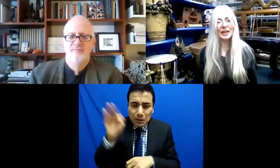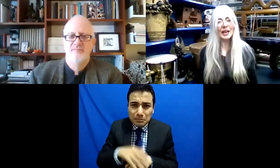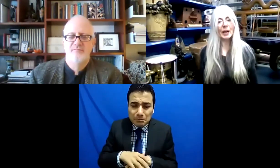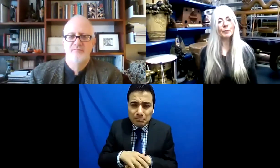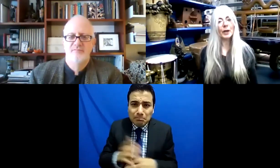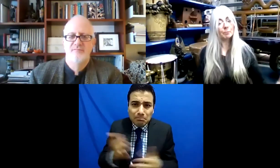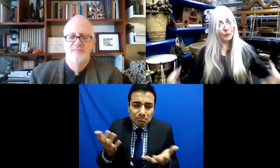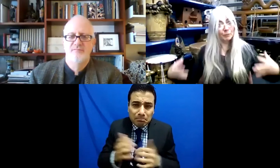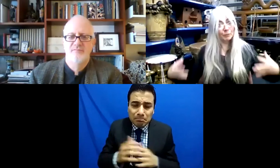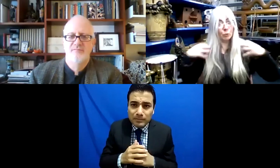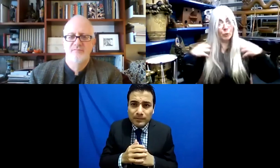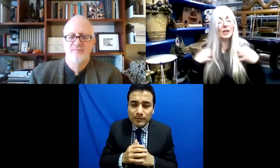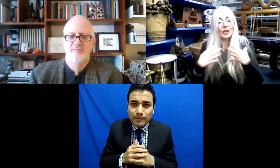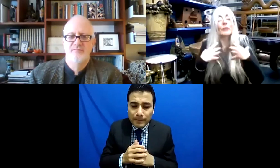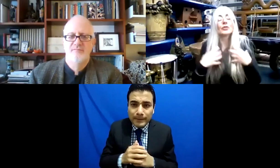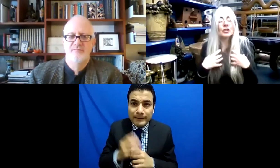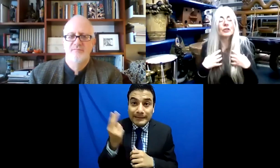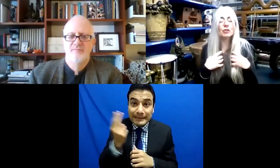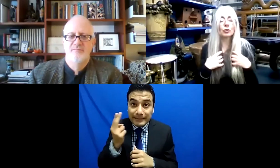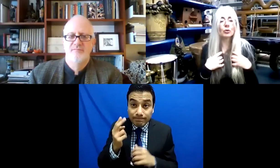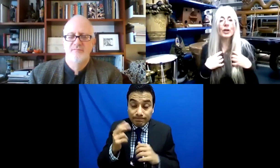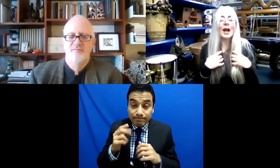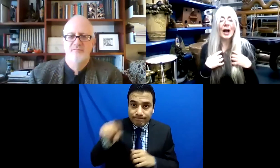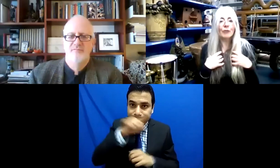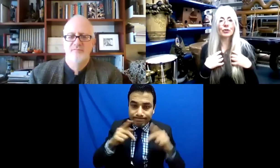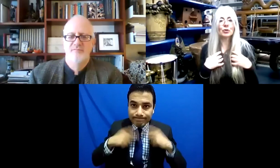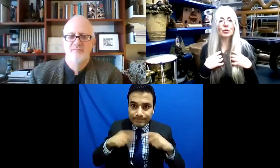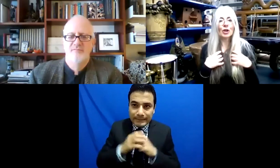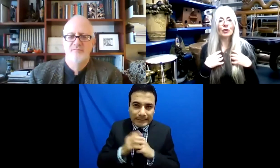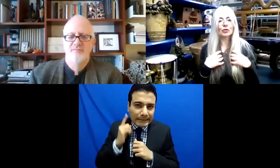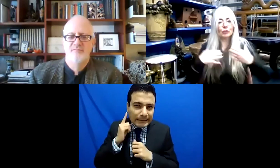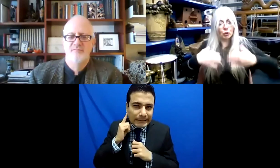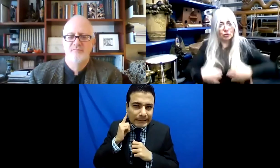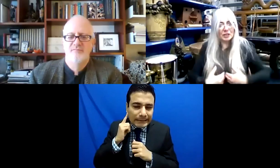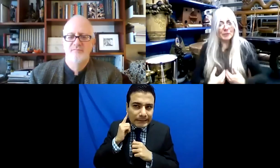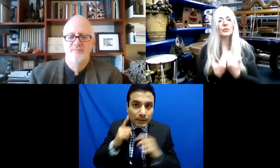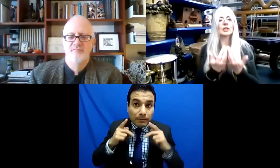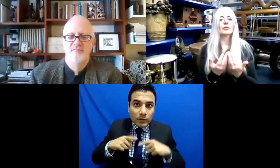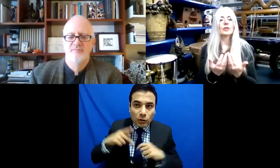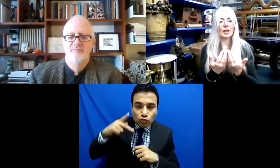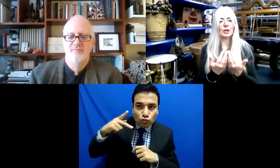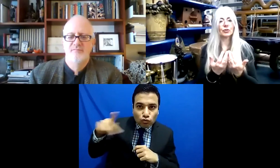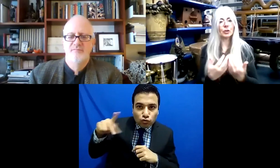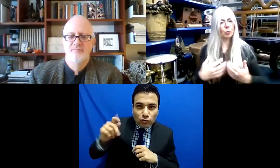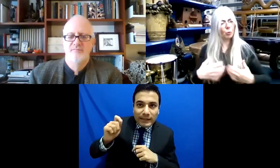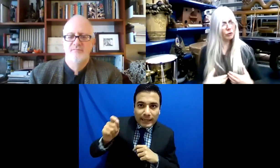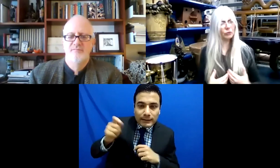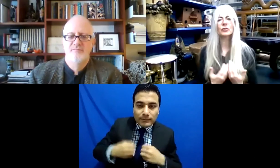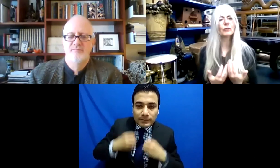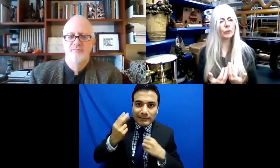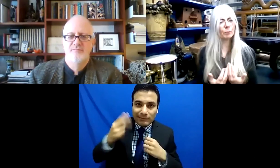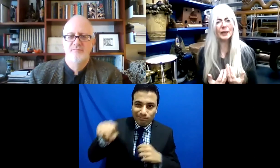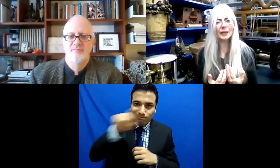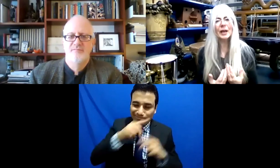modo que entiendes las situaciones de todos. Y nosotros como individuos tenemos que mirar